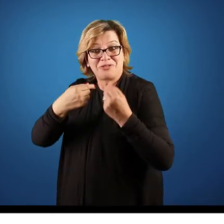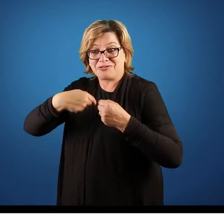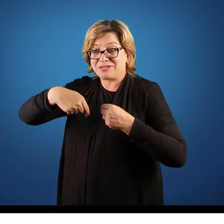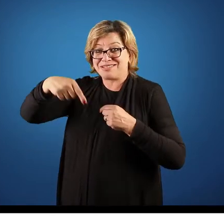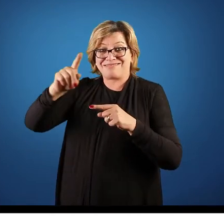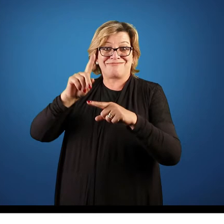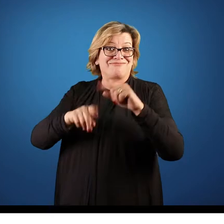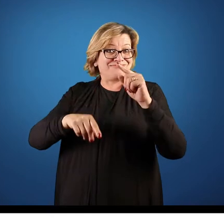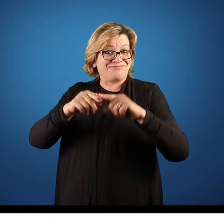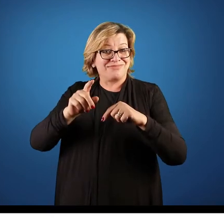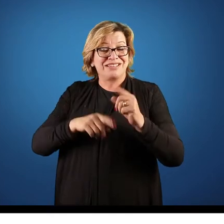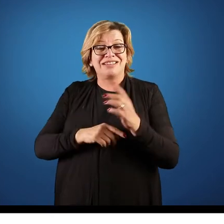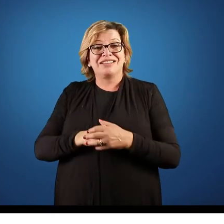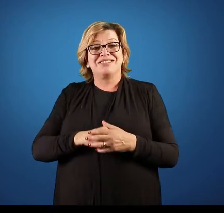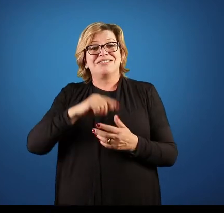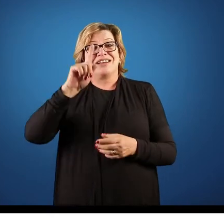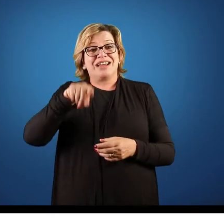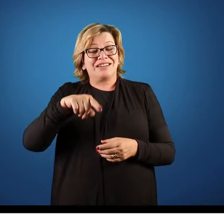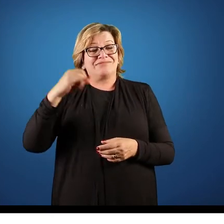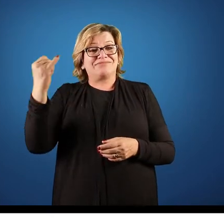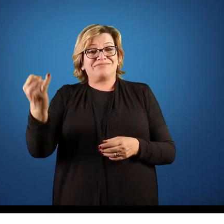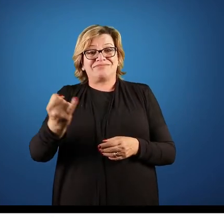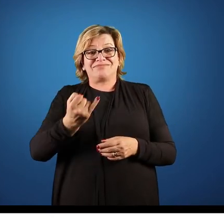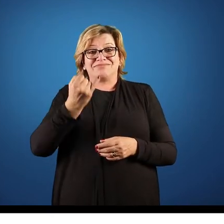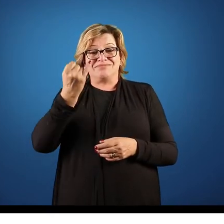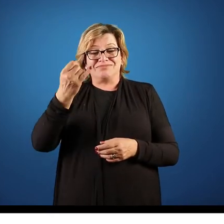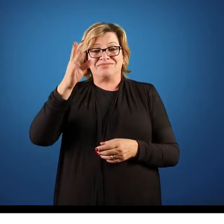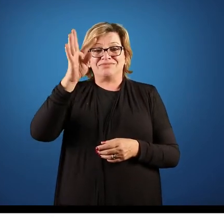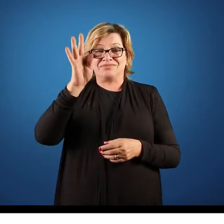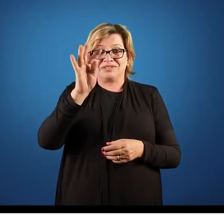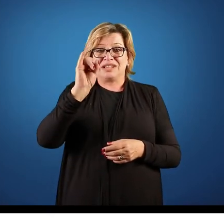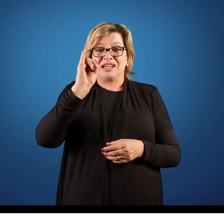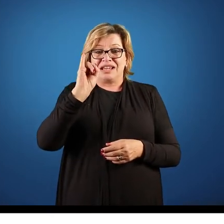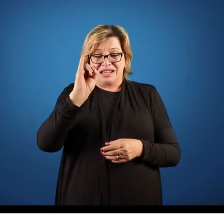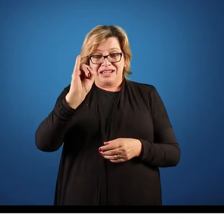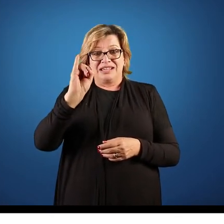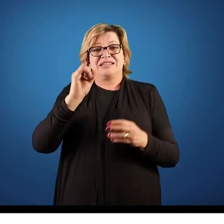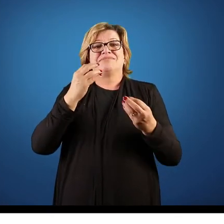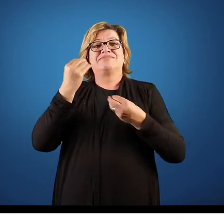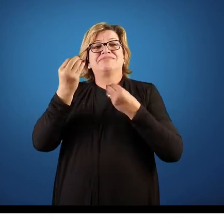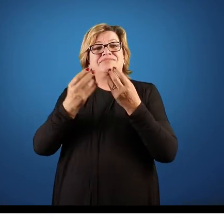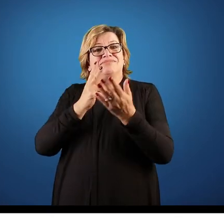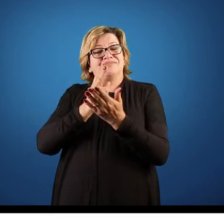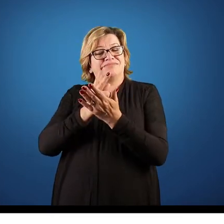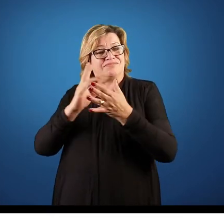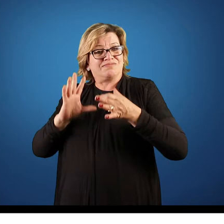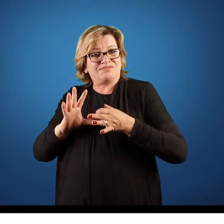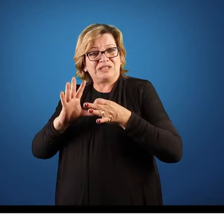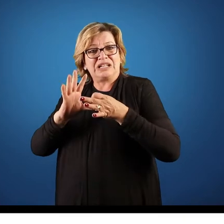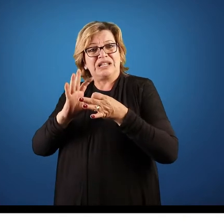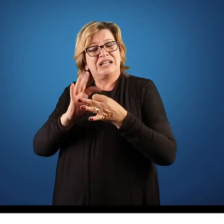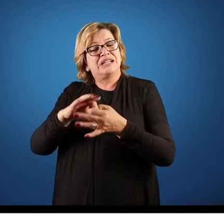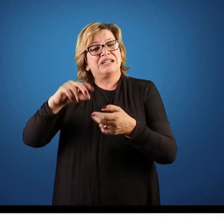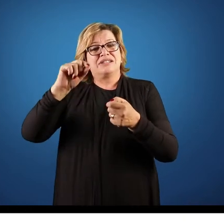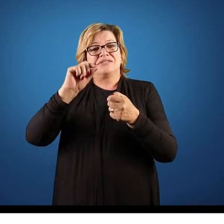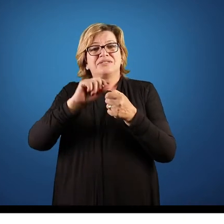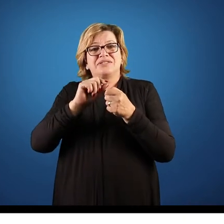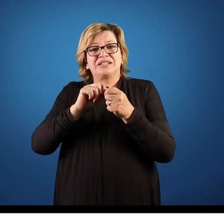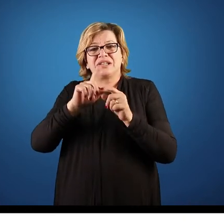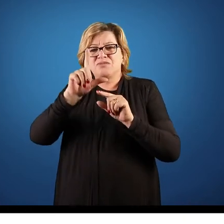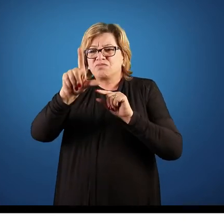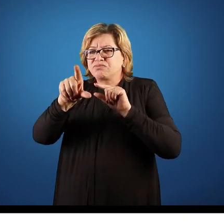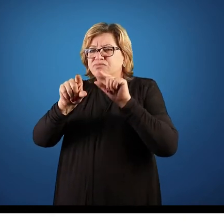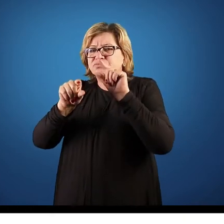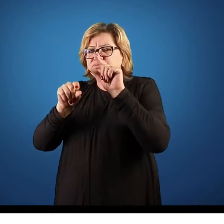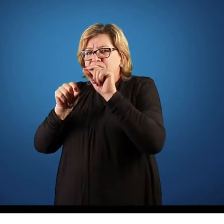essa mercadoria até o cliente. Então, é muito importante que a tecnologia da informação, ela seja aliada a esses processos. Para quê? Para que justamente ele filtre